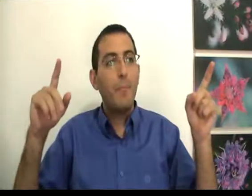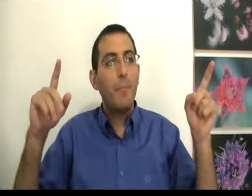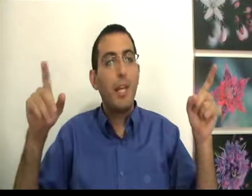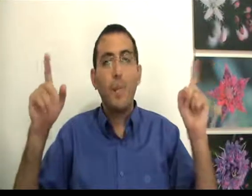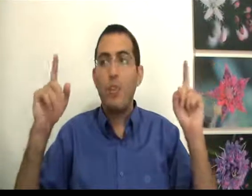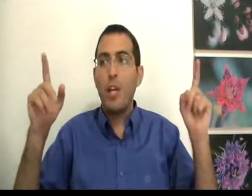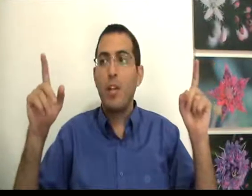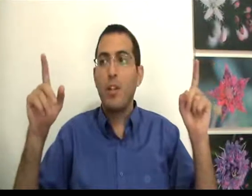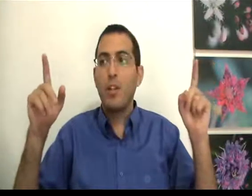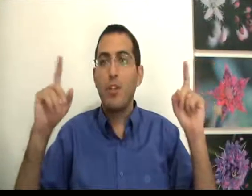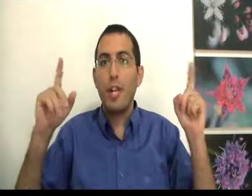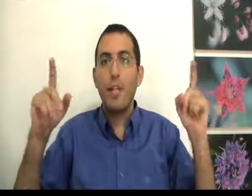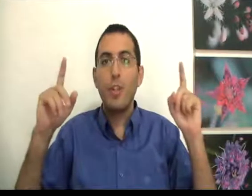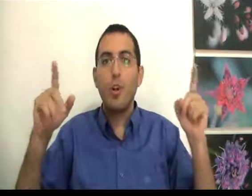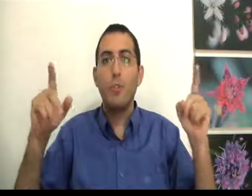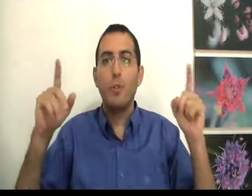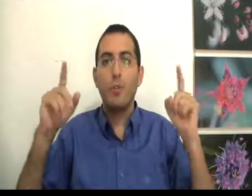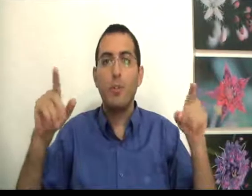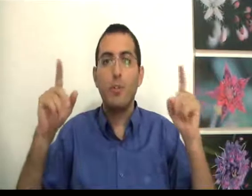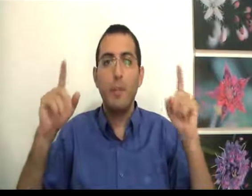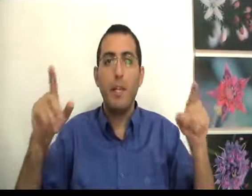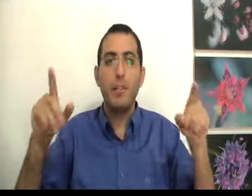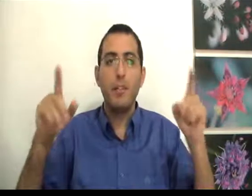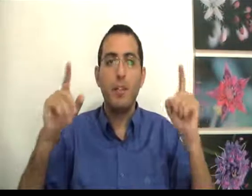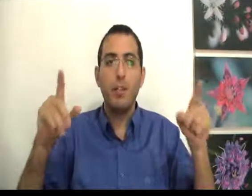המשך של יום טוב באמת תודה